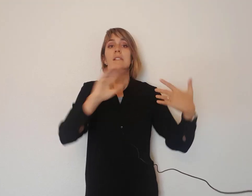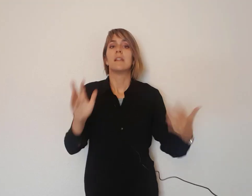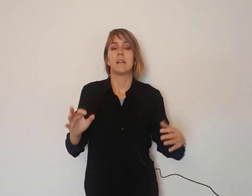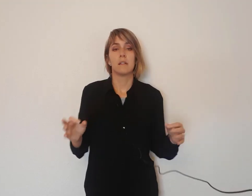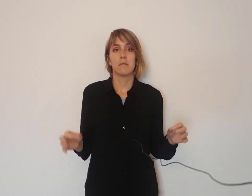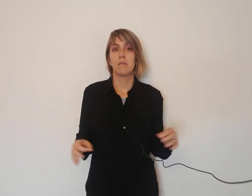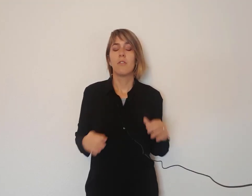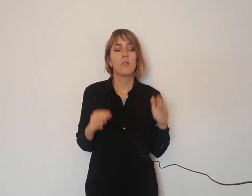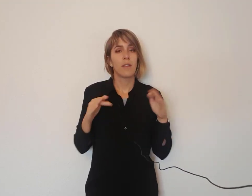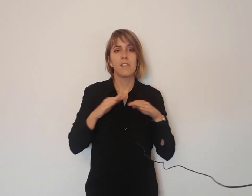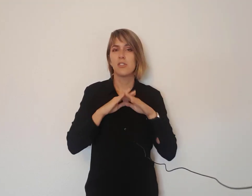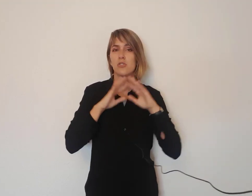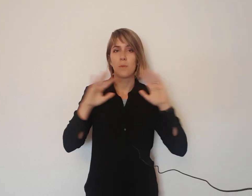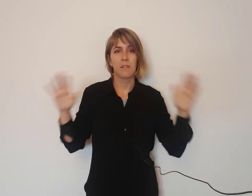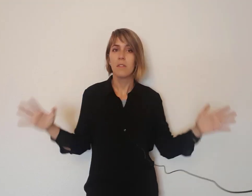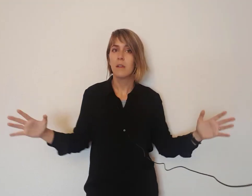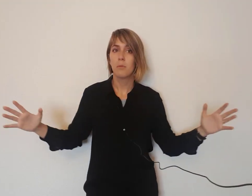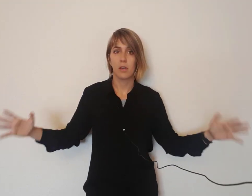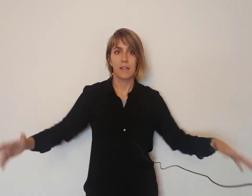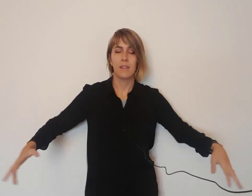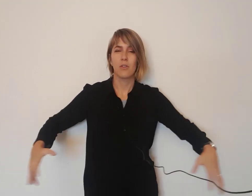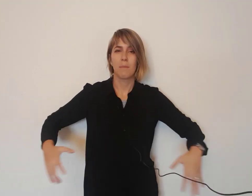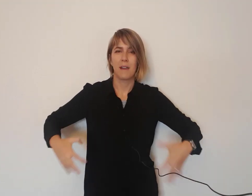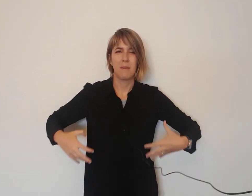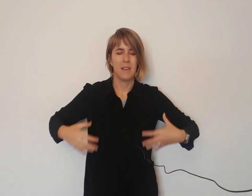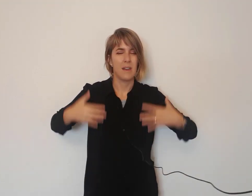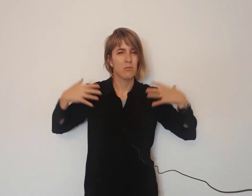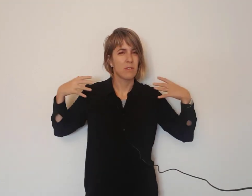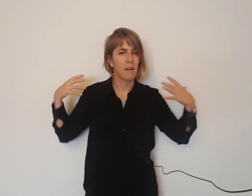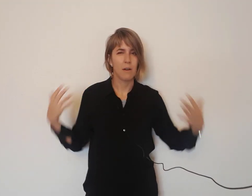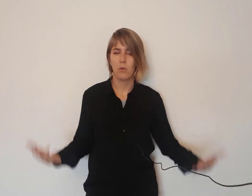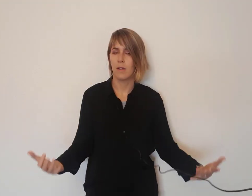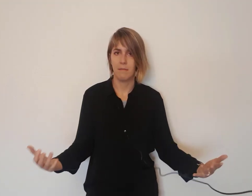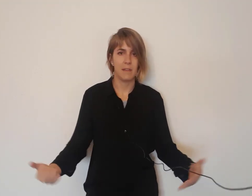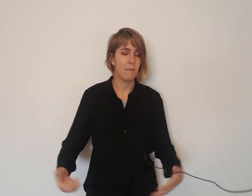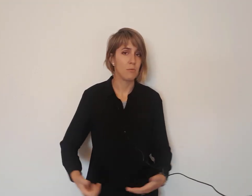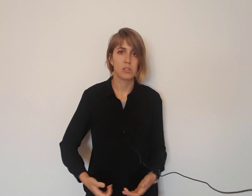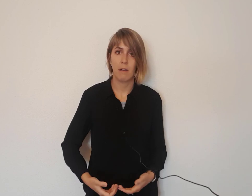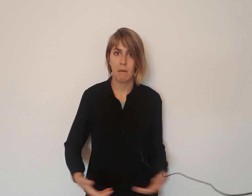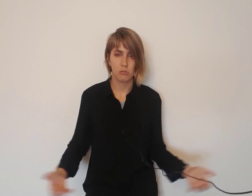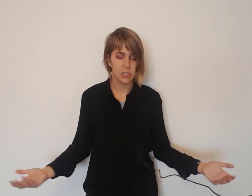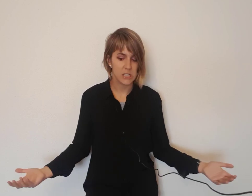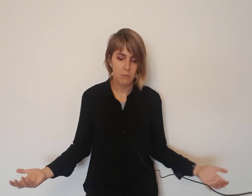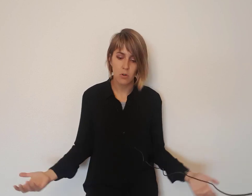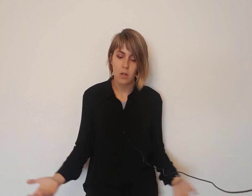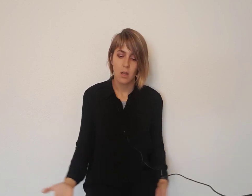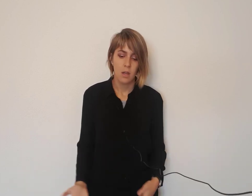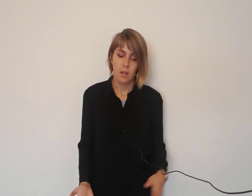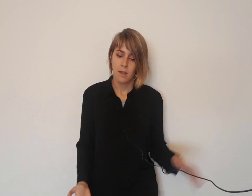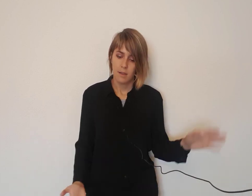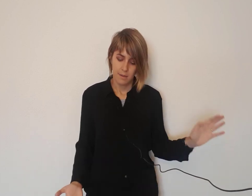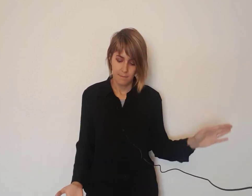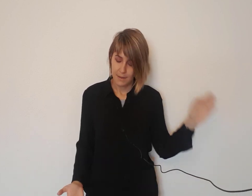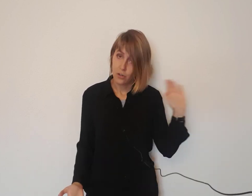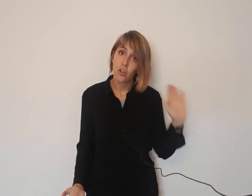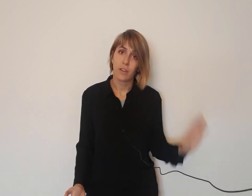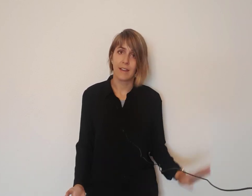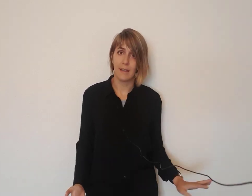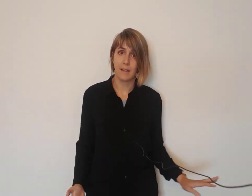sí, fue una decisión súper difícil porque ya te digo que para mí era un trabajo que me gustaba muchísimo, pero lo dejé,